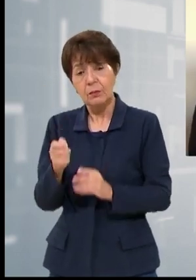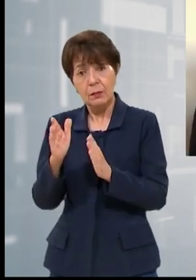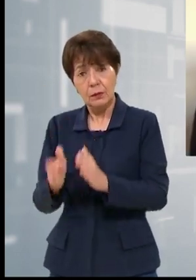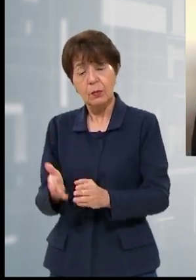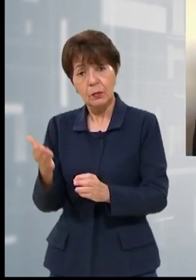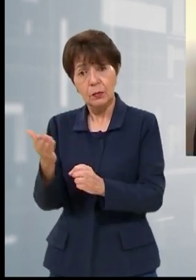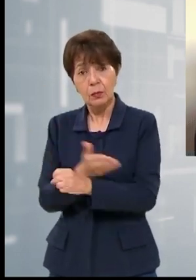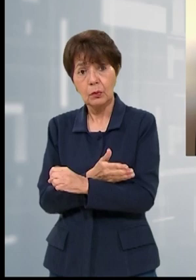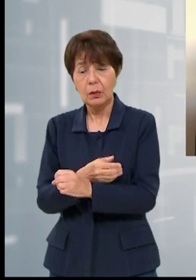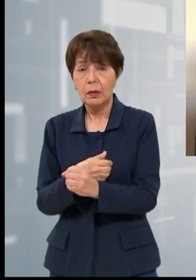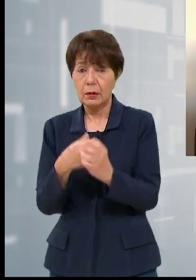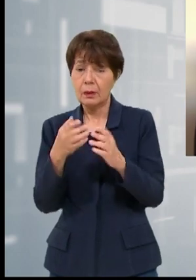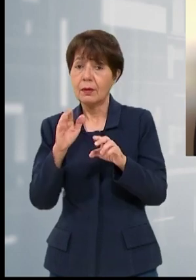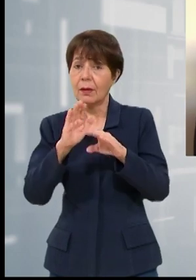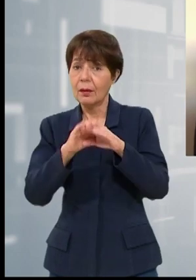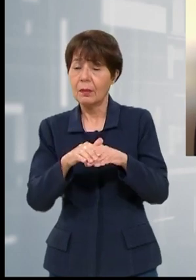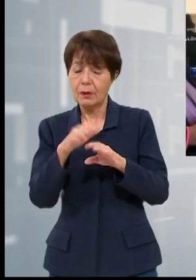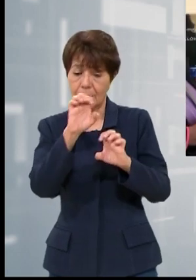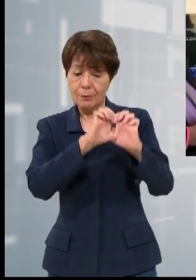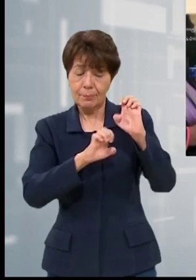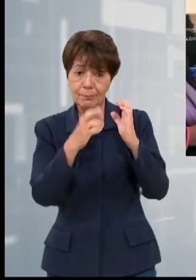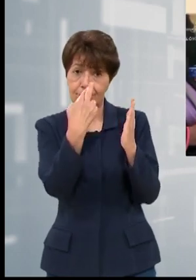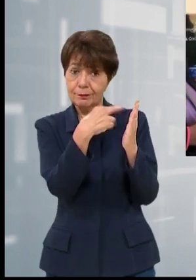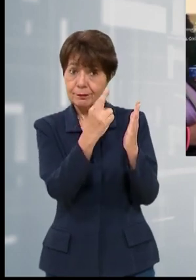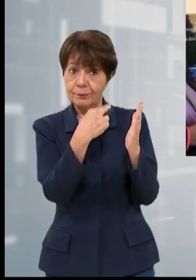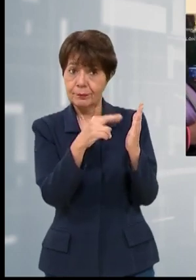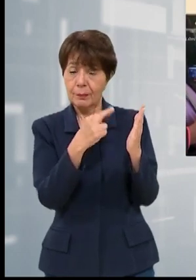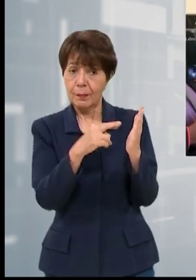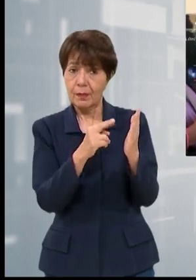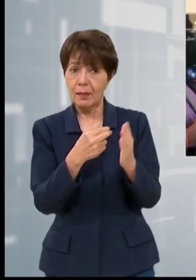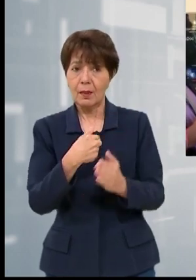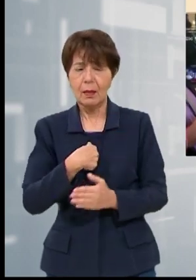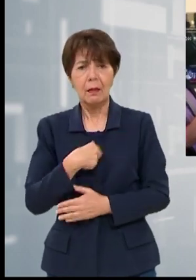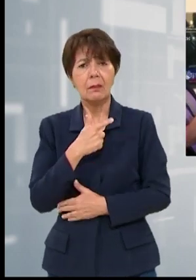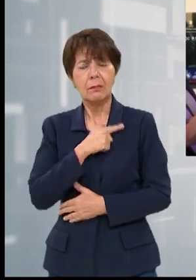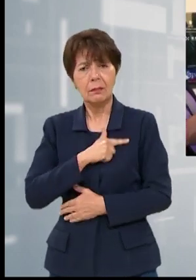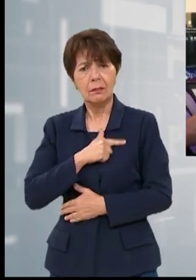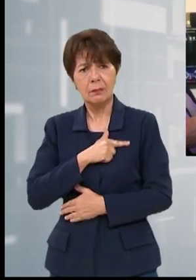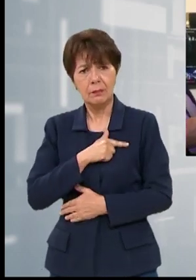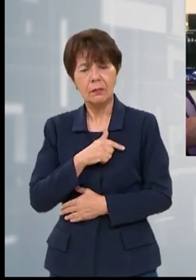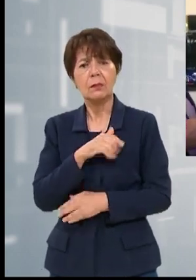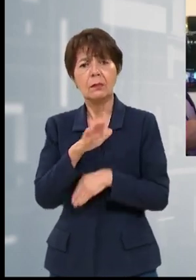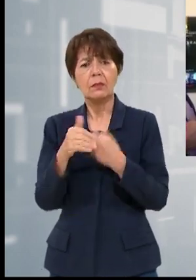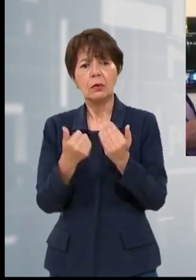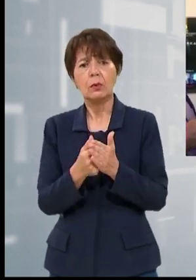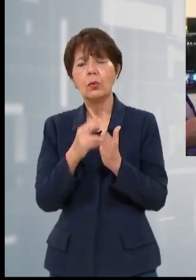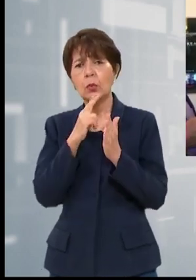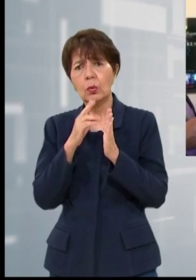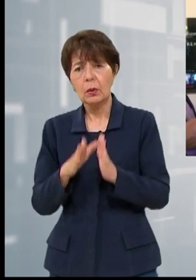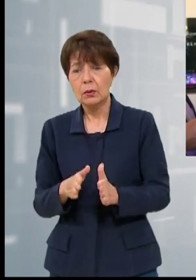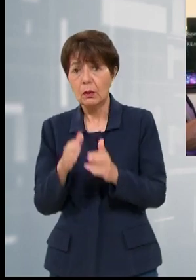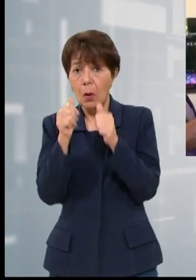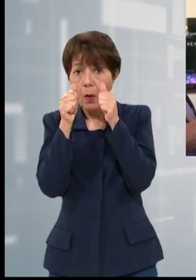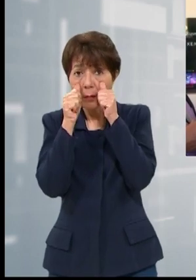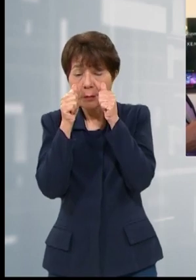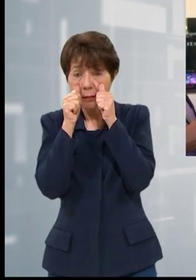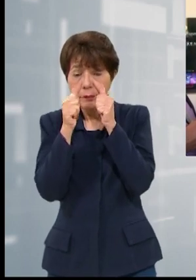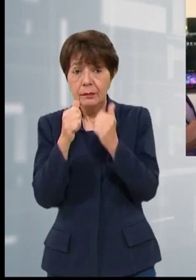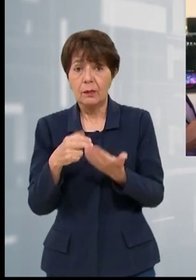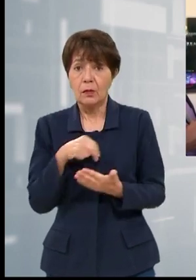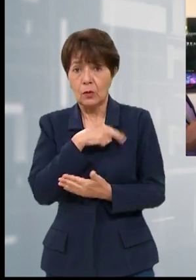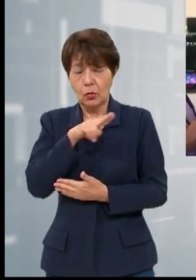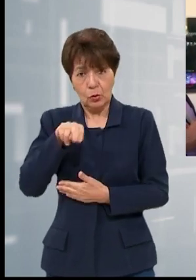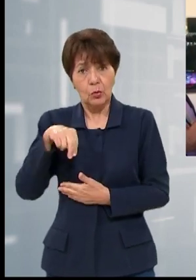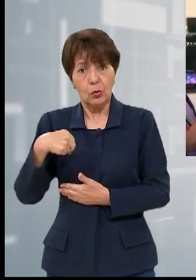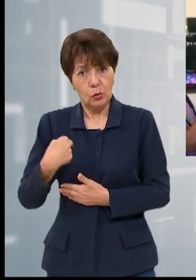atendiendo la matriz de evaluación que ellos están en la obligación de cumplir. A mí más bien me gusta que la ciudadanía esté atenta y nosotros